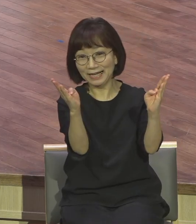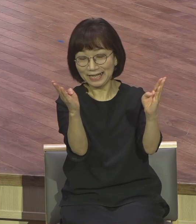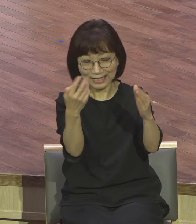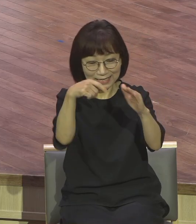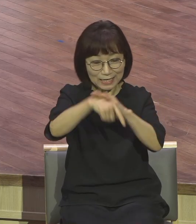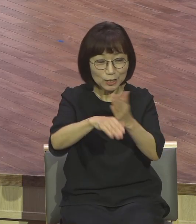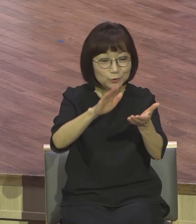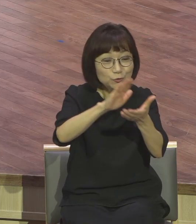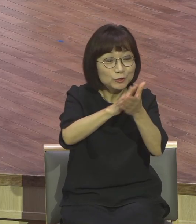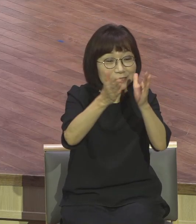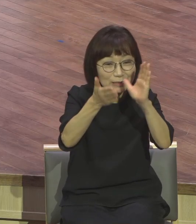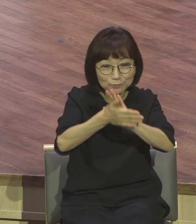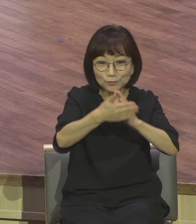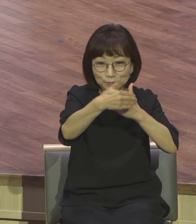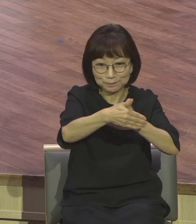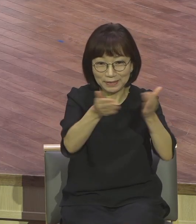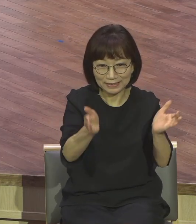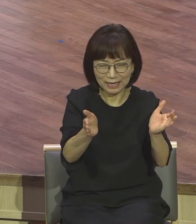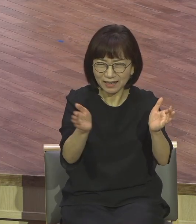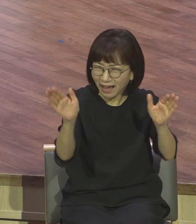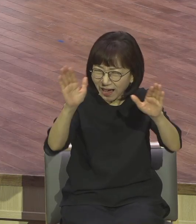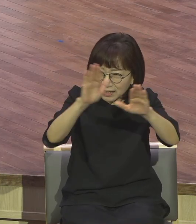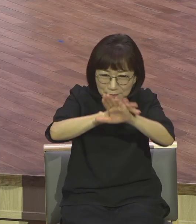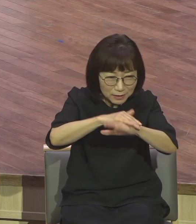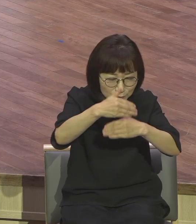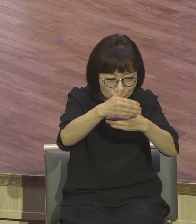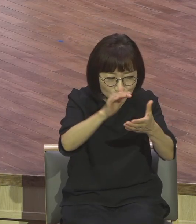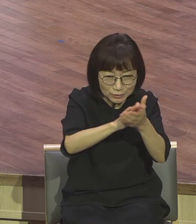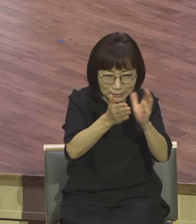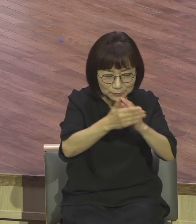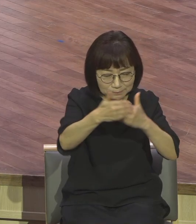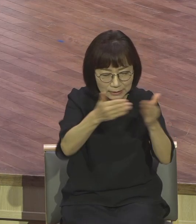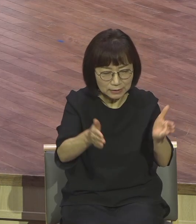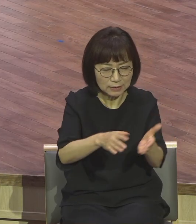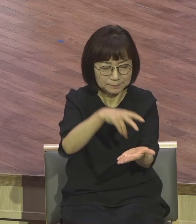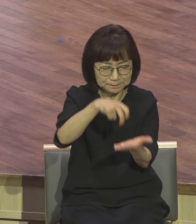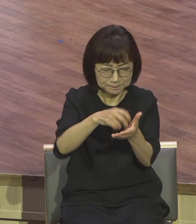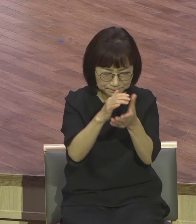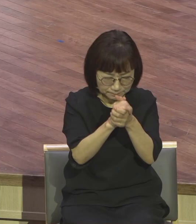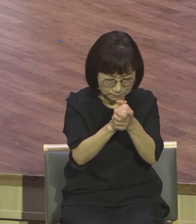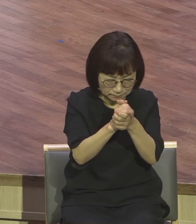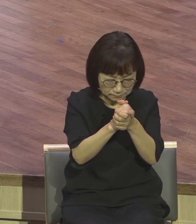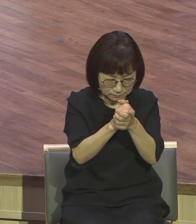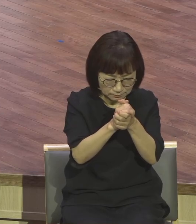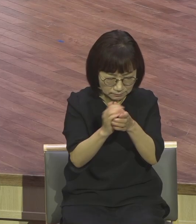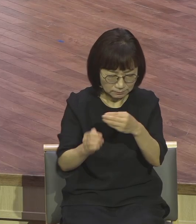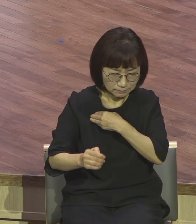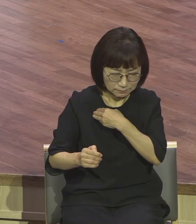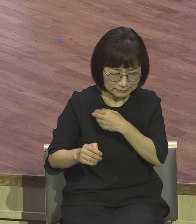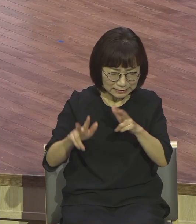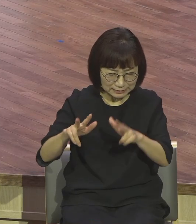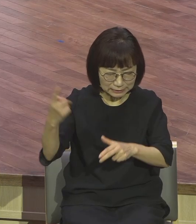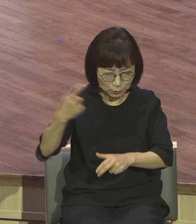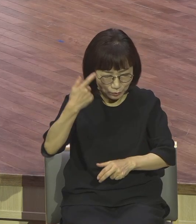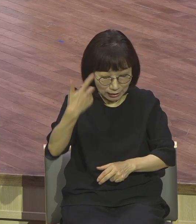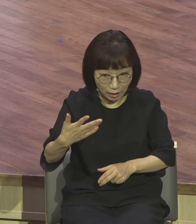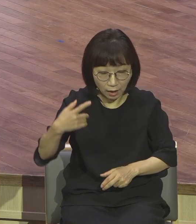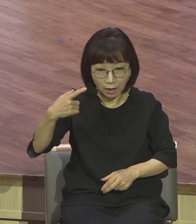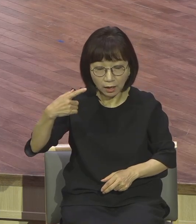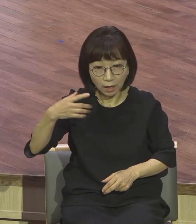문을 캄캄 맞아놔요. 문을 들어가면 안주의 이제 오냐 물카리기 팍 설 때가 있었거든요. 그 느낌